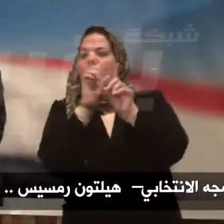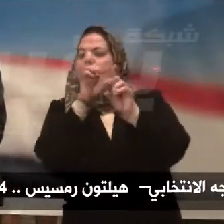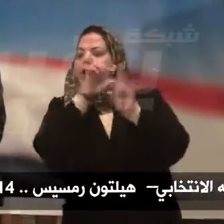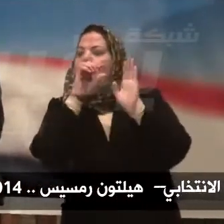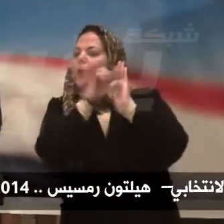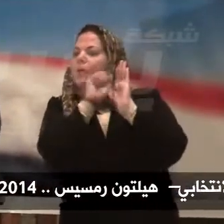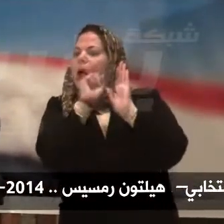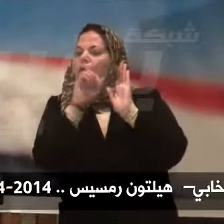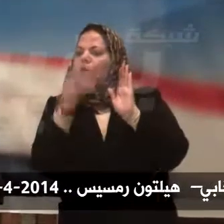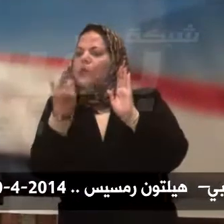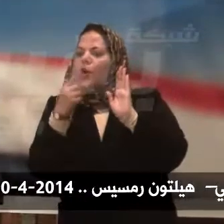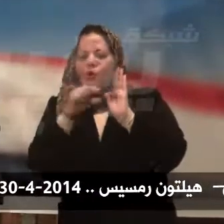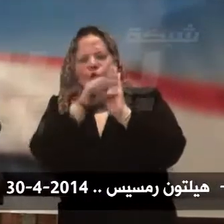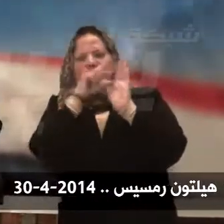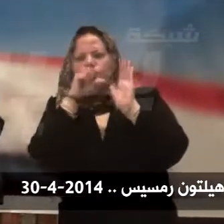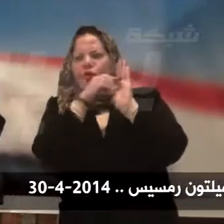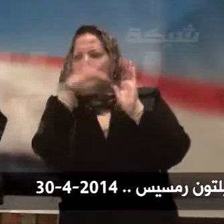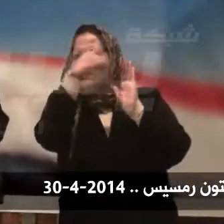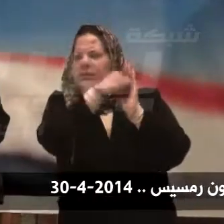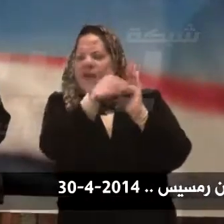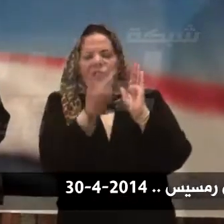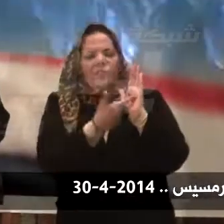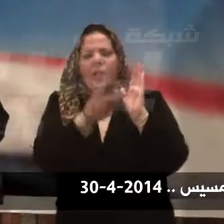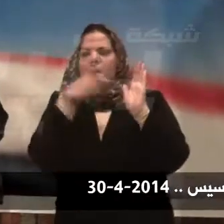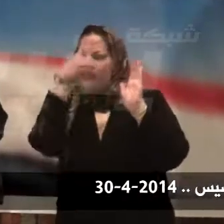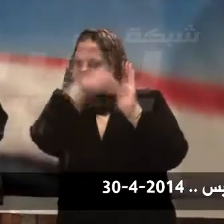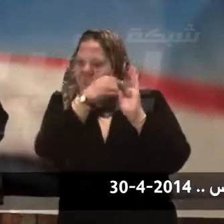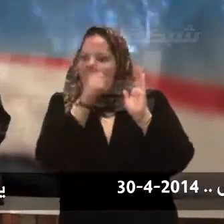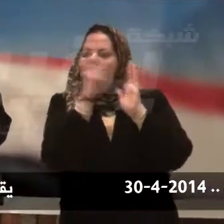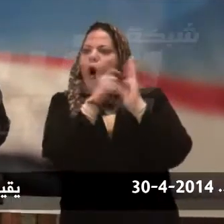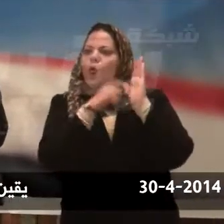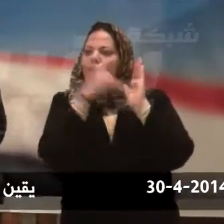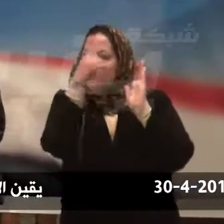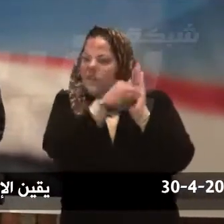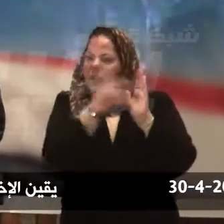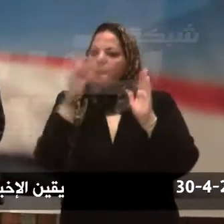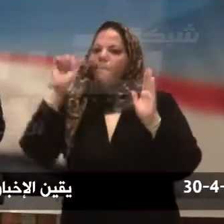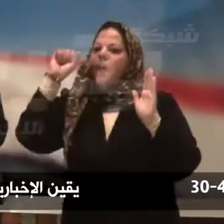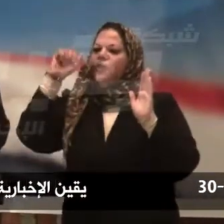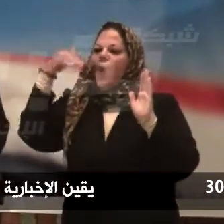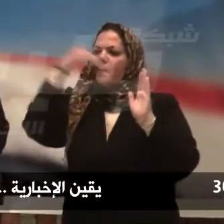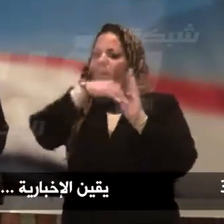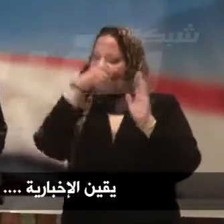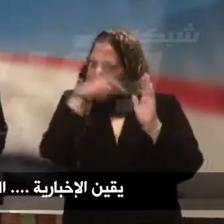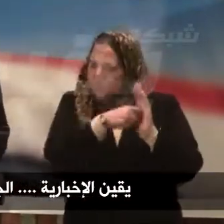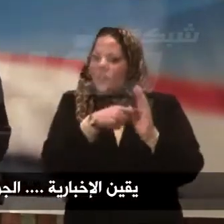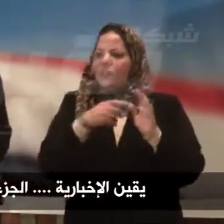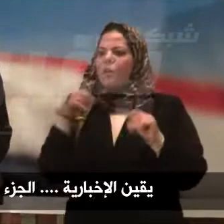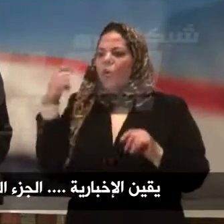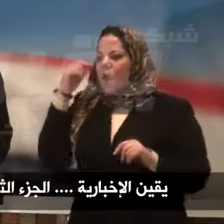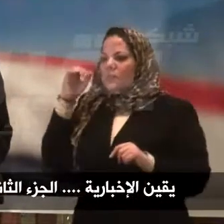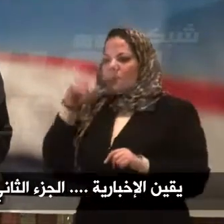الدستور فيها صلاحيات لبرلمان ولحكومة ونحن نعي